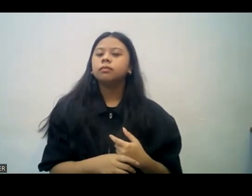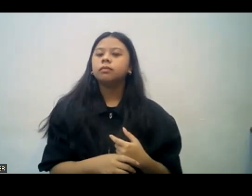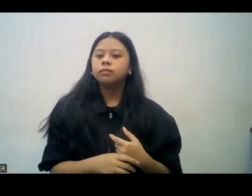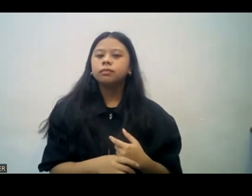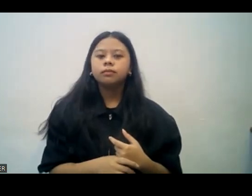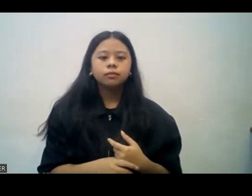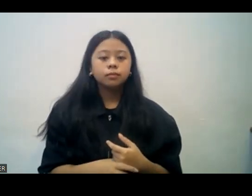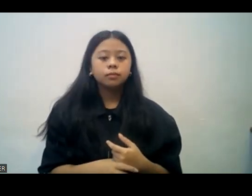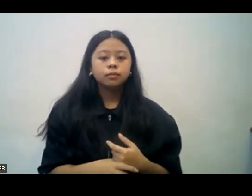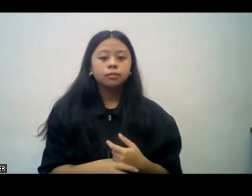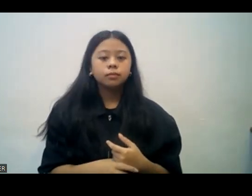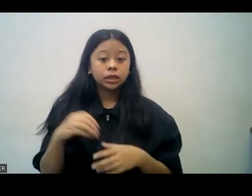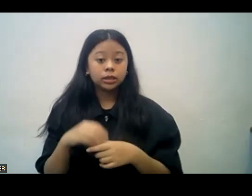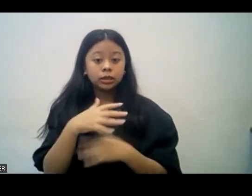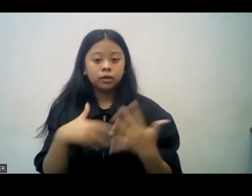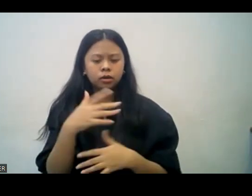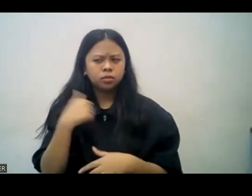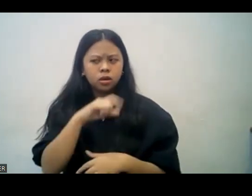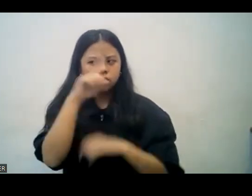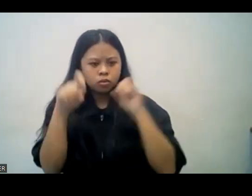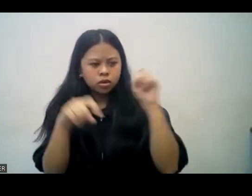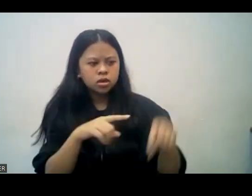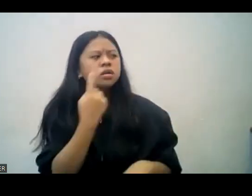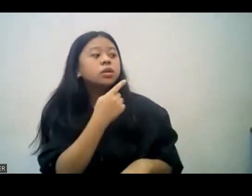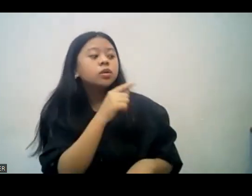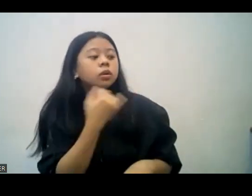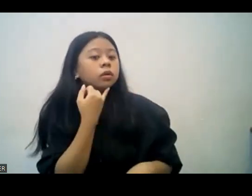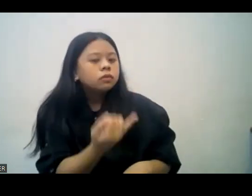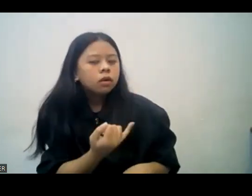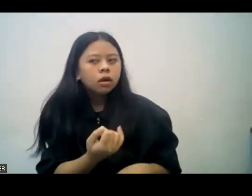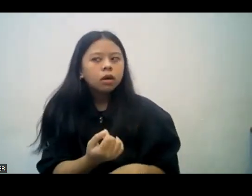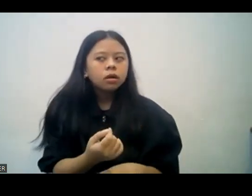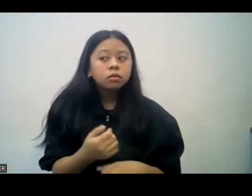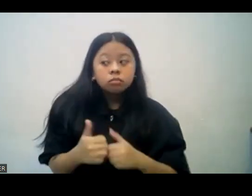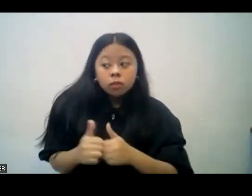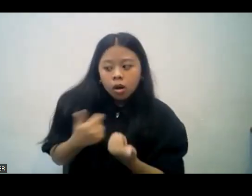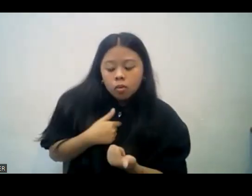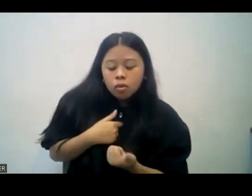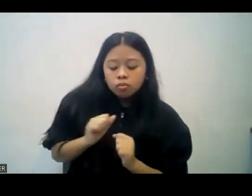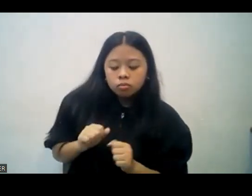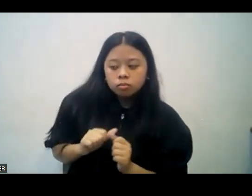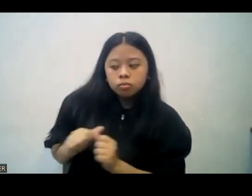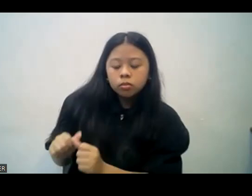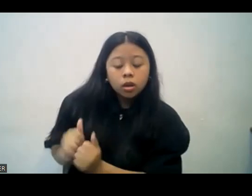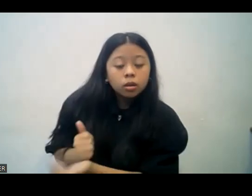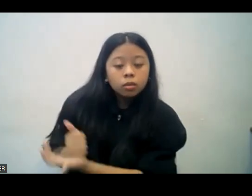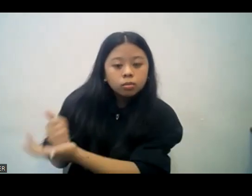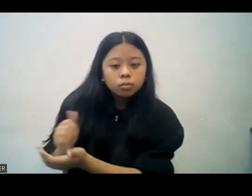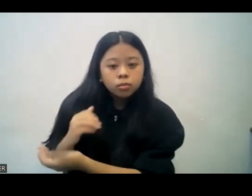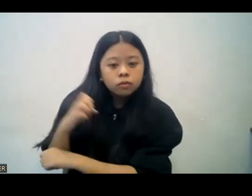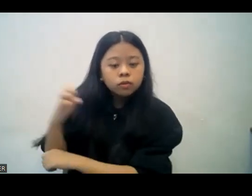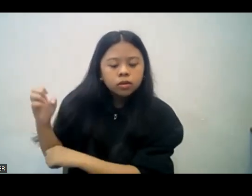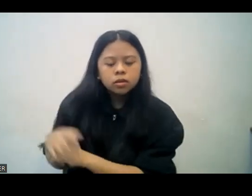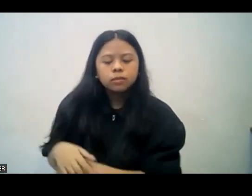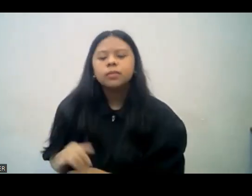Kaya nga doon sa fellowship, tinatanong natin sino yung invite mo, paano ako makakatulong sa evangelism. Kaya dapat ganito